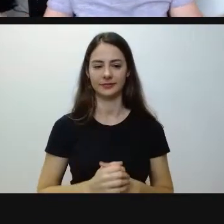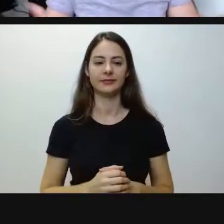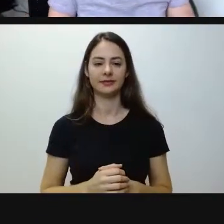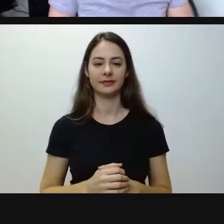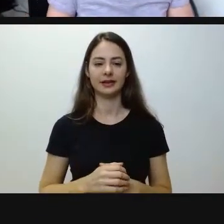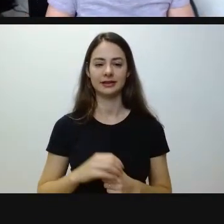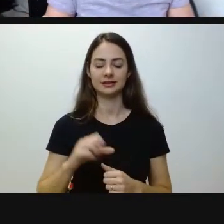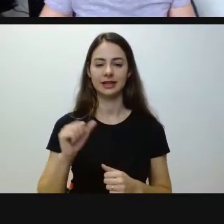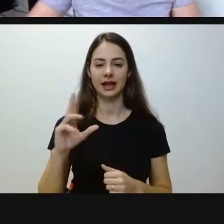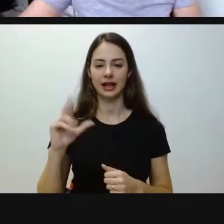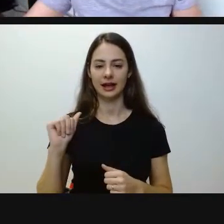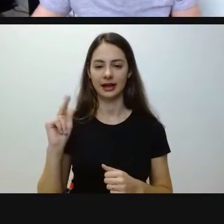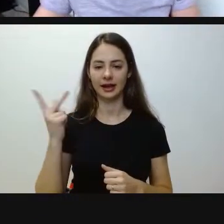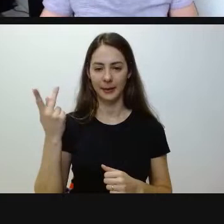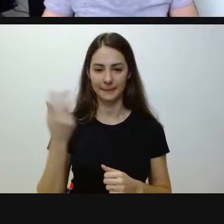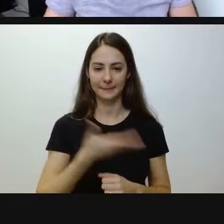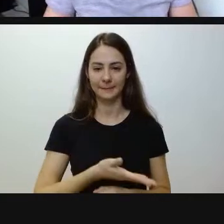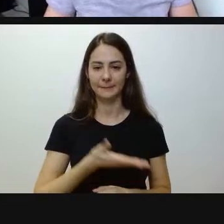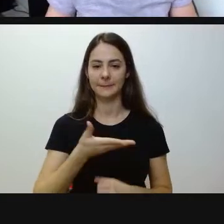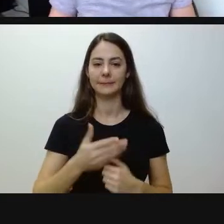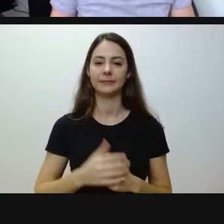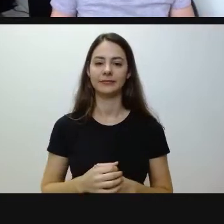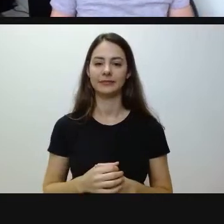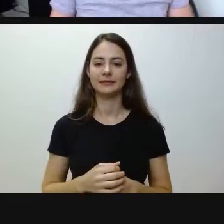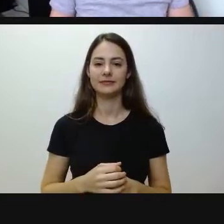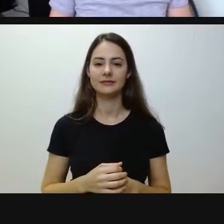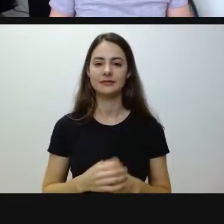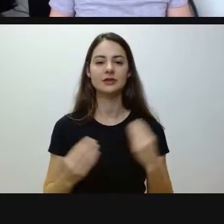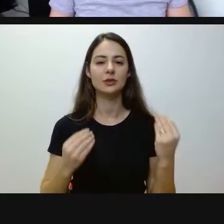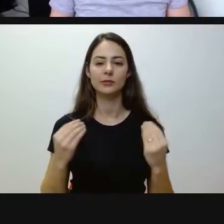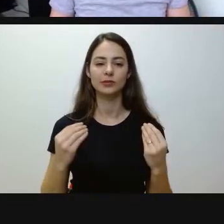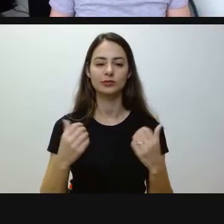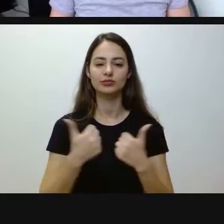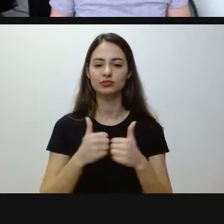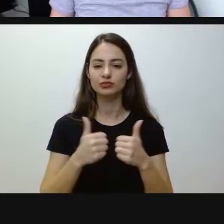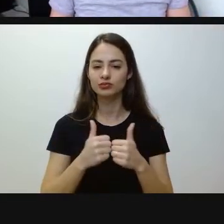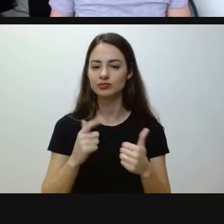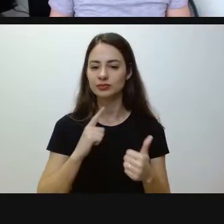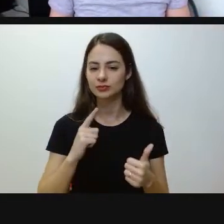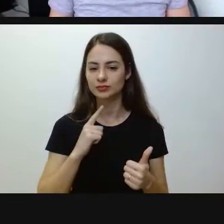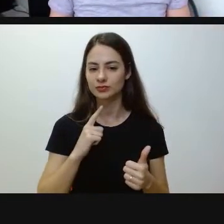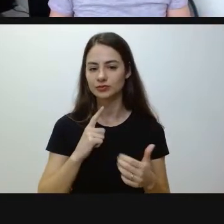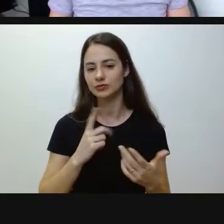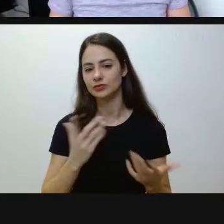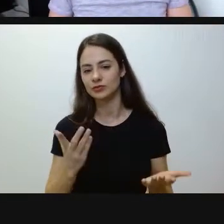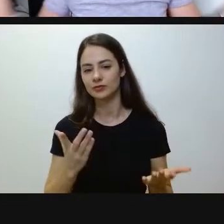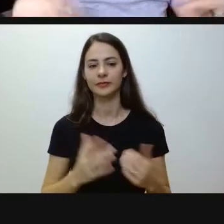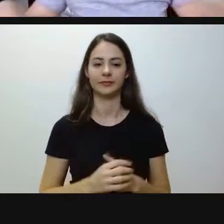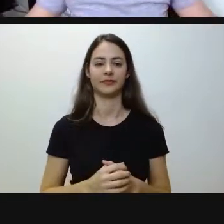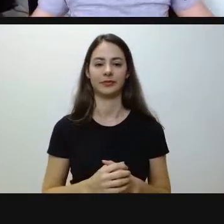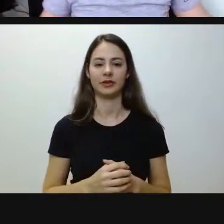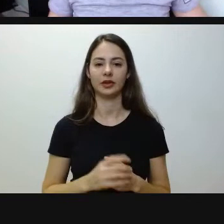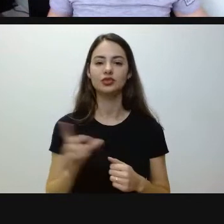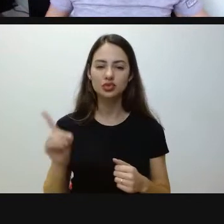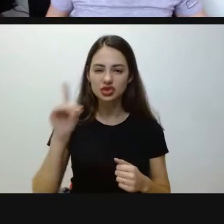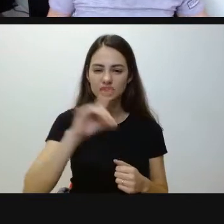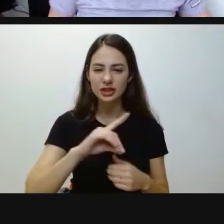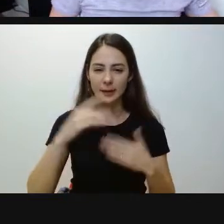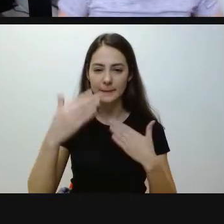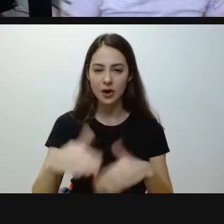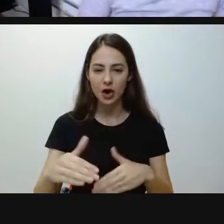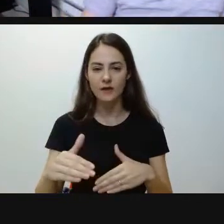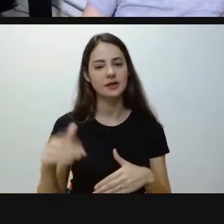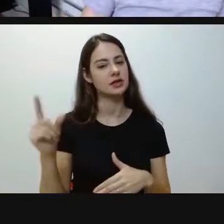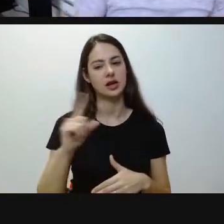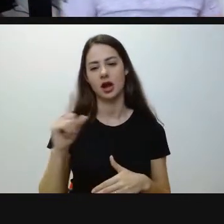transporte, acho que não deve ser para fazer a prova ou se tem transporte... O Instituto não oferece transporte, né? Para o dia da prova. Não.